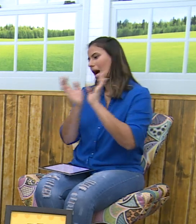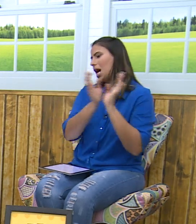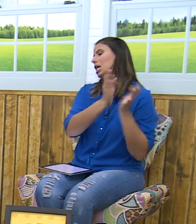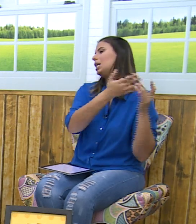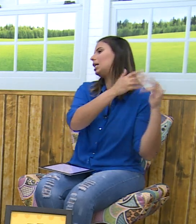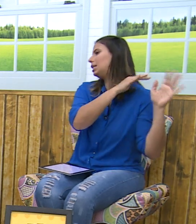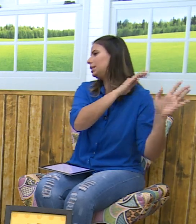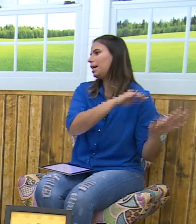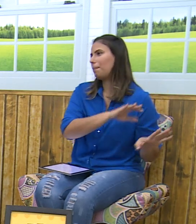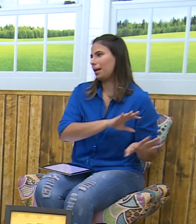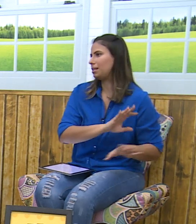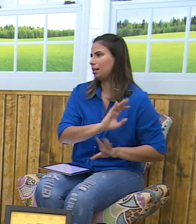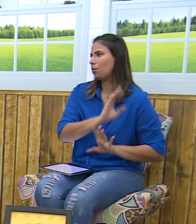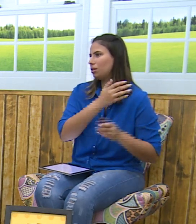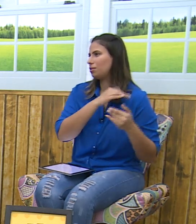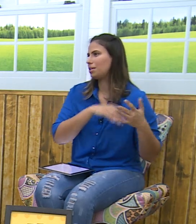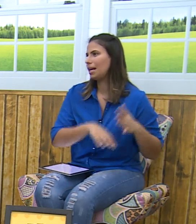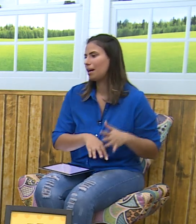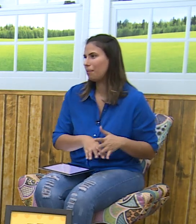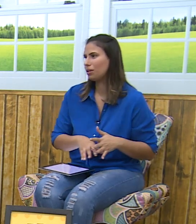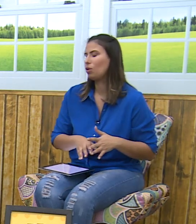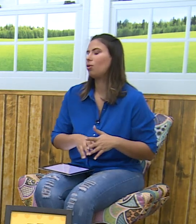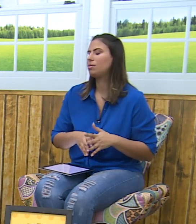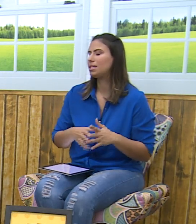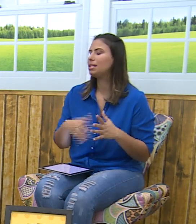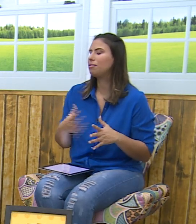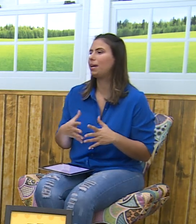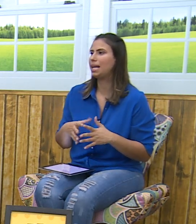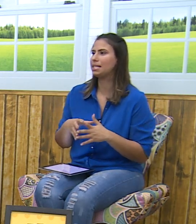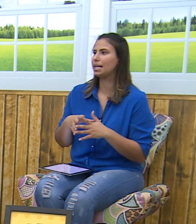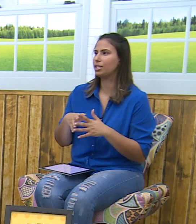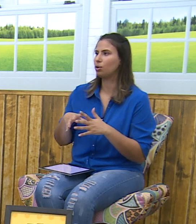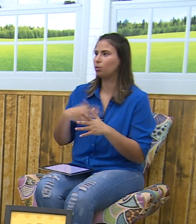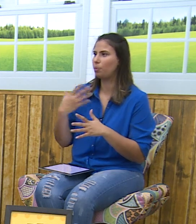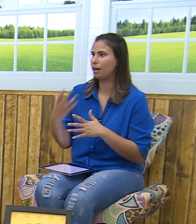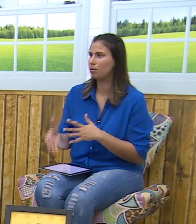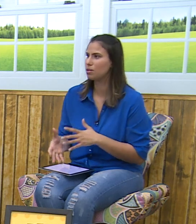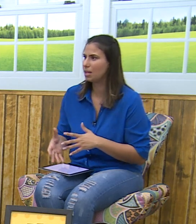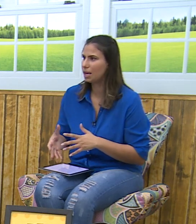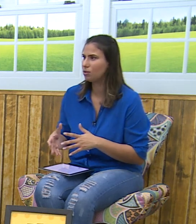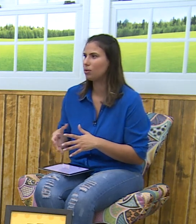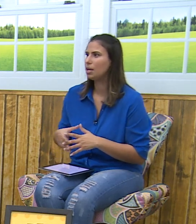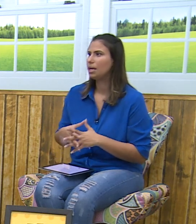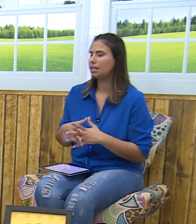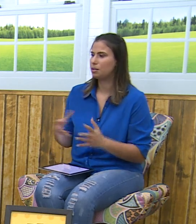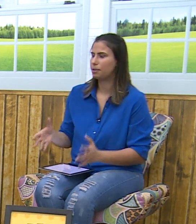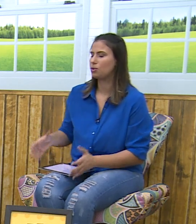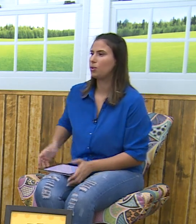antigamente, quando você era menor? Você sente diferença na questão do preconceito das pessoas?